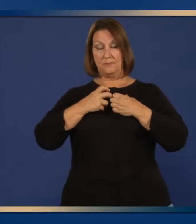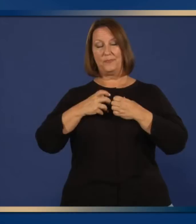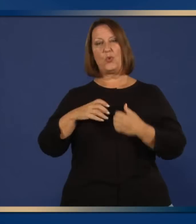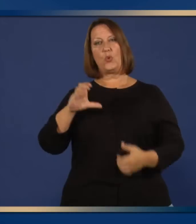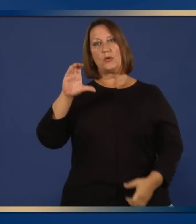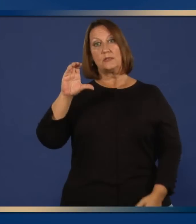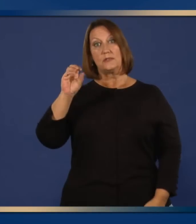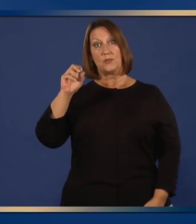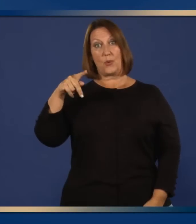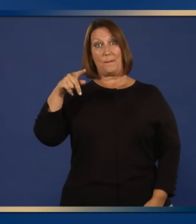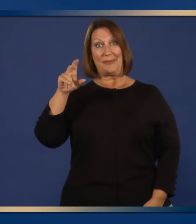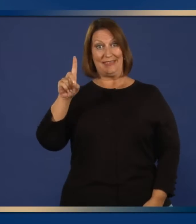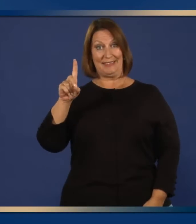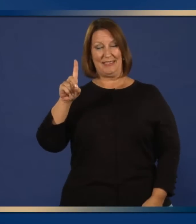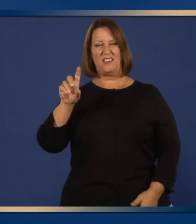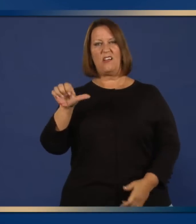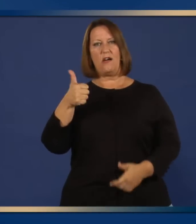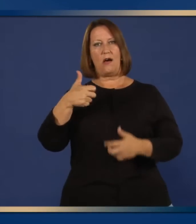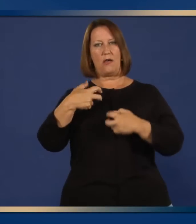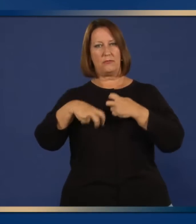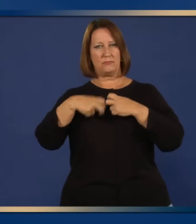asma o la EPOC.